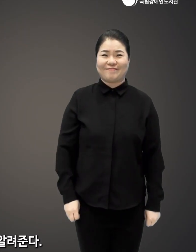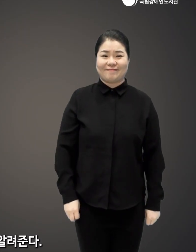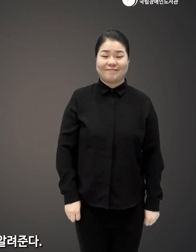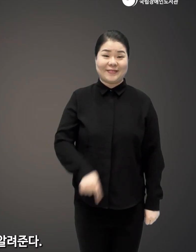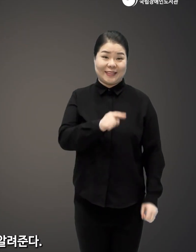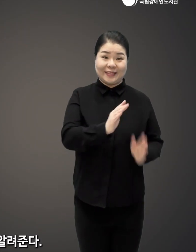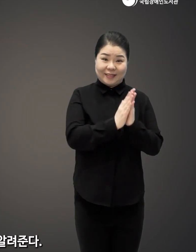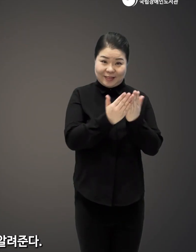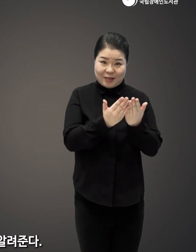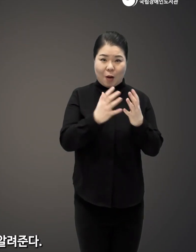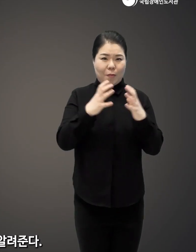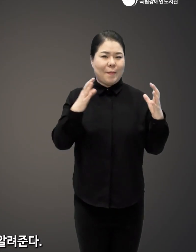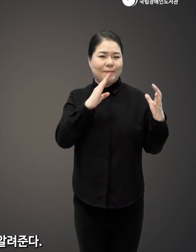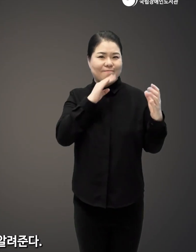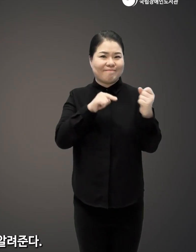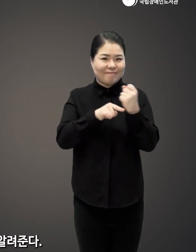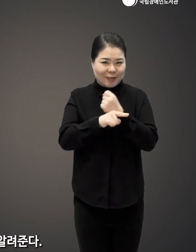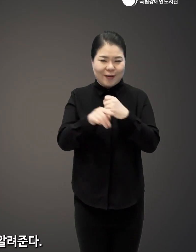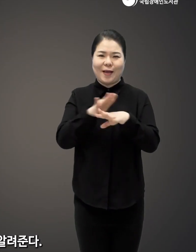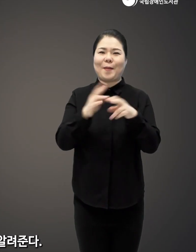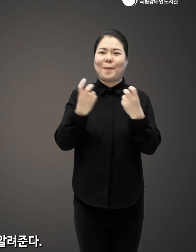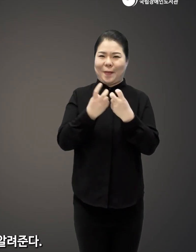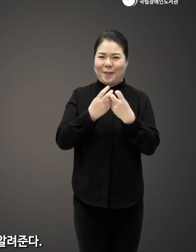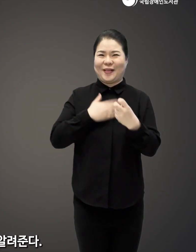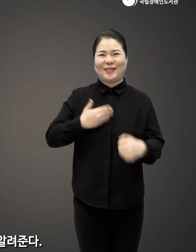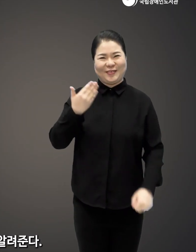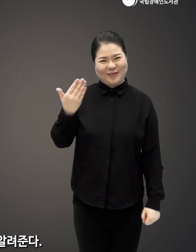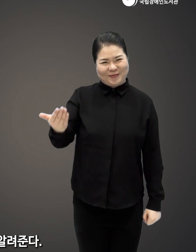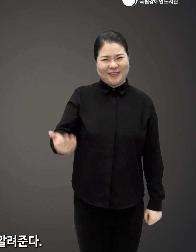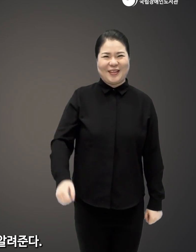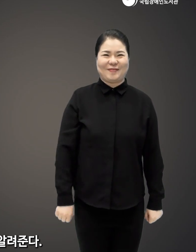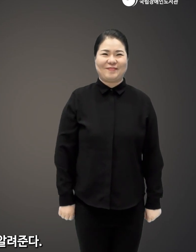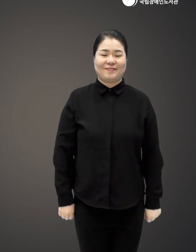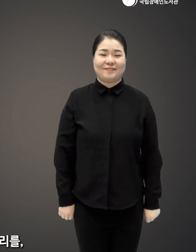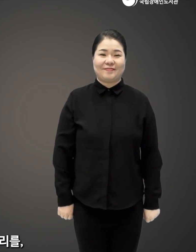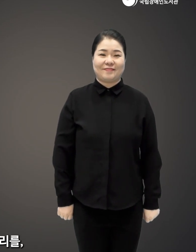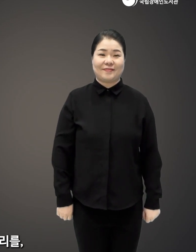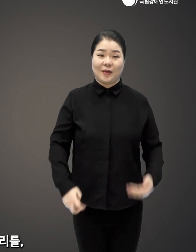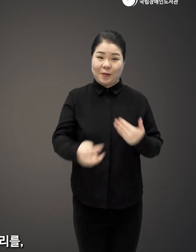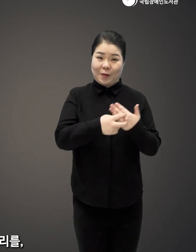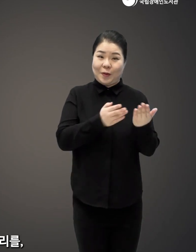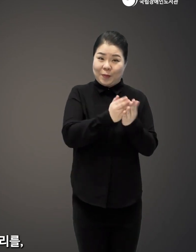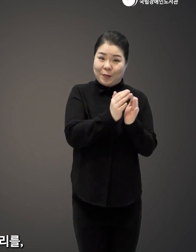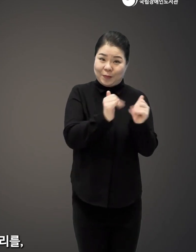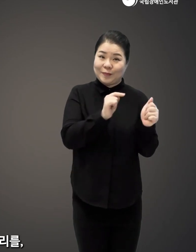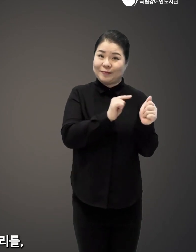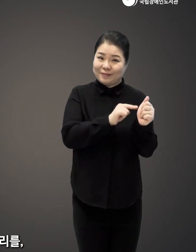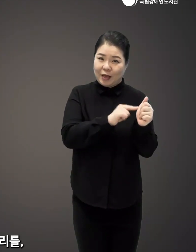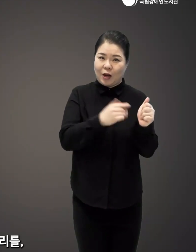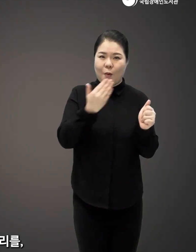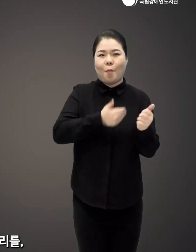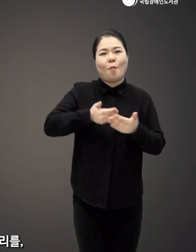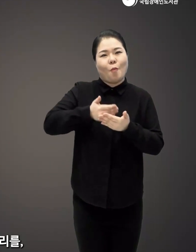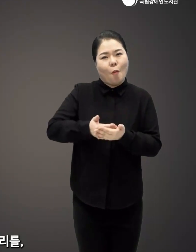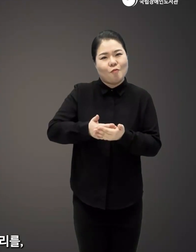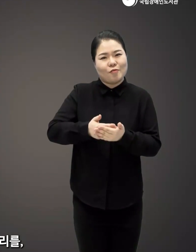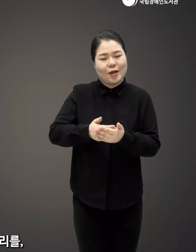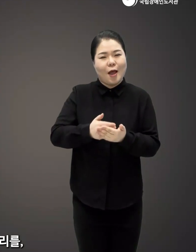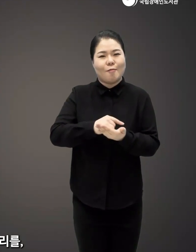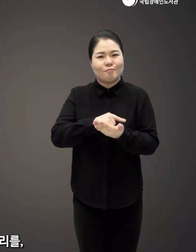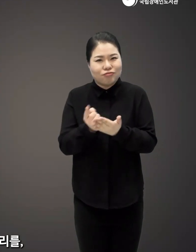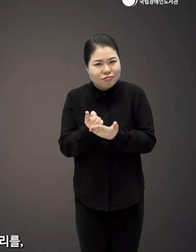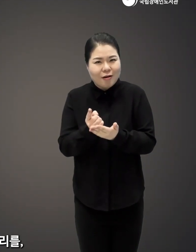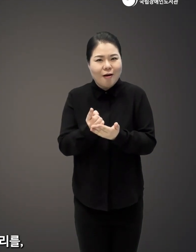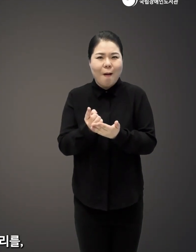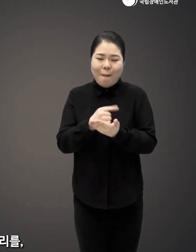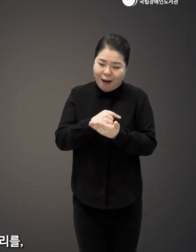저탄고지 바이블은 비만의 실제 원인과 극복 방법을 알려준다 의학 박사 제프리 거번은 체중 증가와